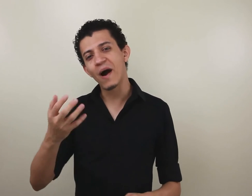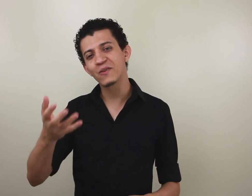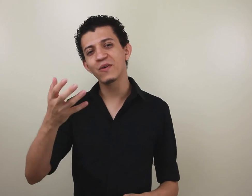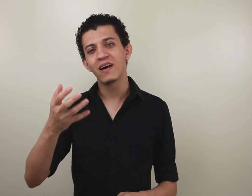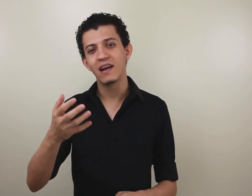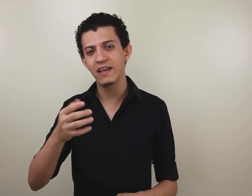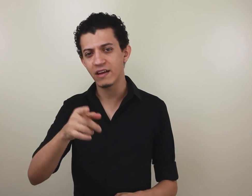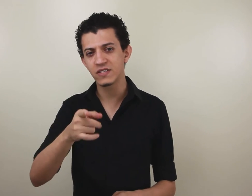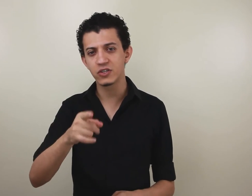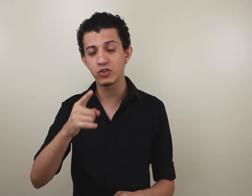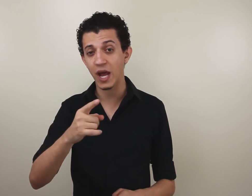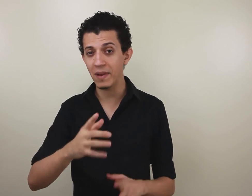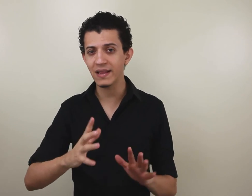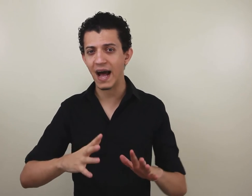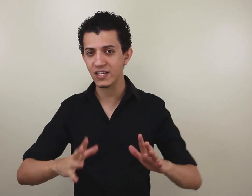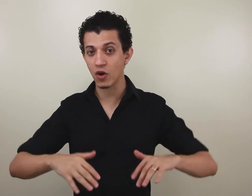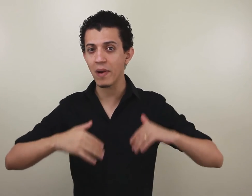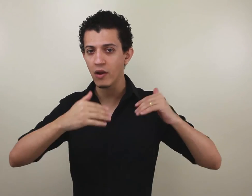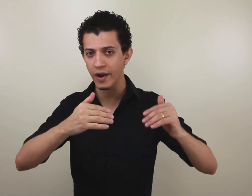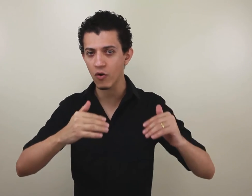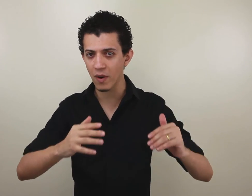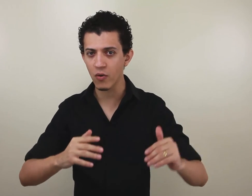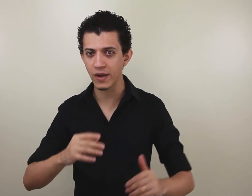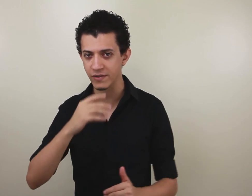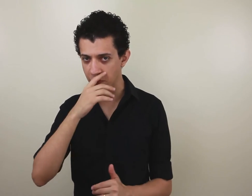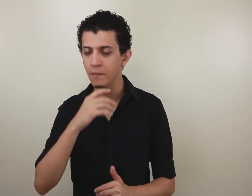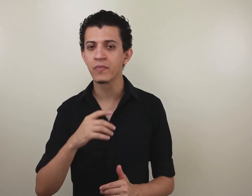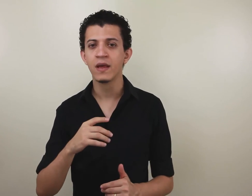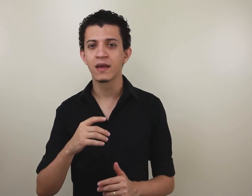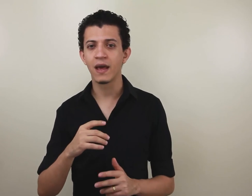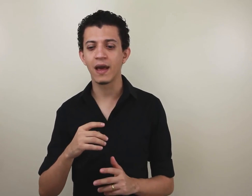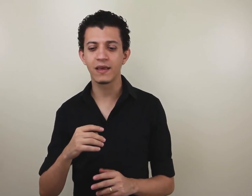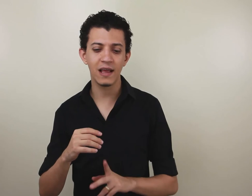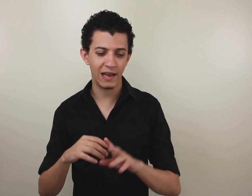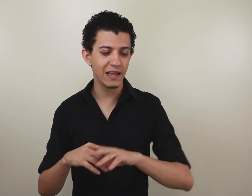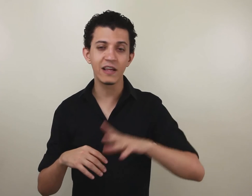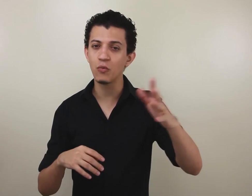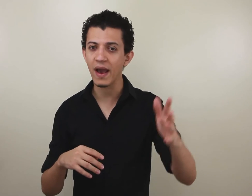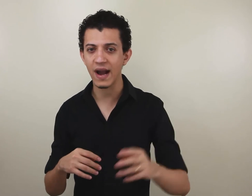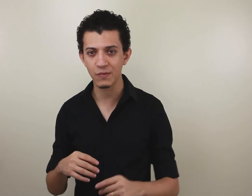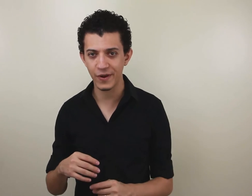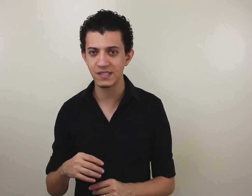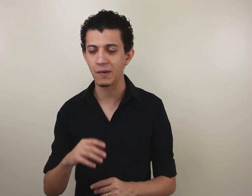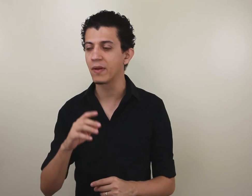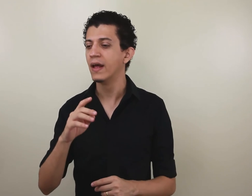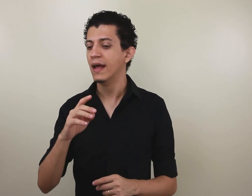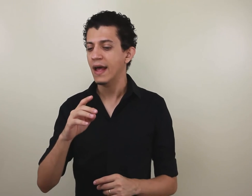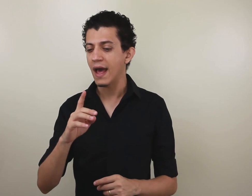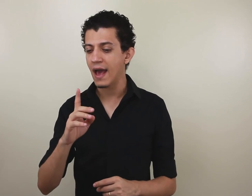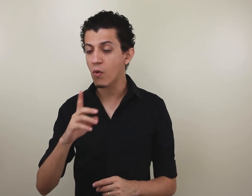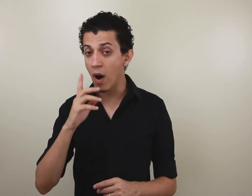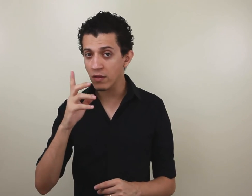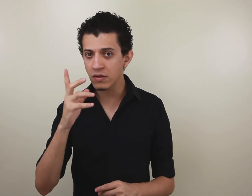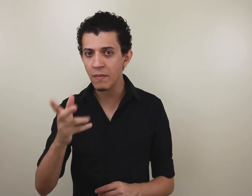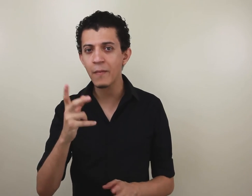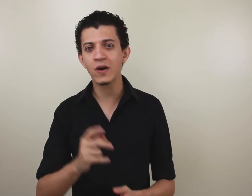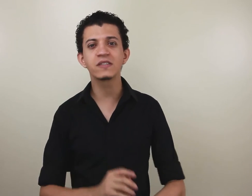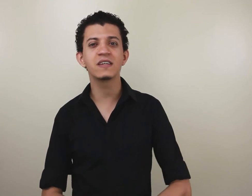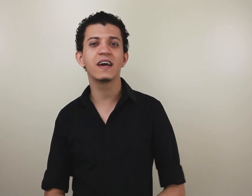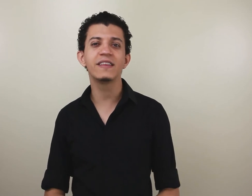quanto líder no sentido de habilidade, que é o melhor em alguma coisa, viu? Que é líder do mercado, por exemplo. Quanto também pode trazer a